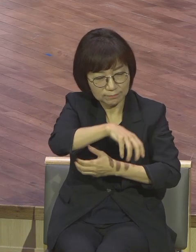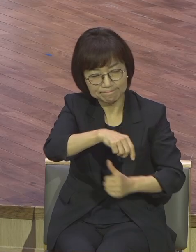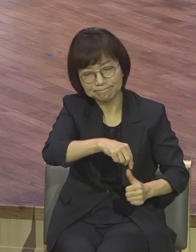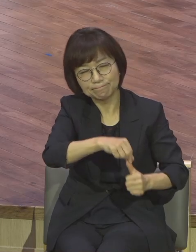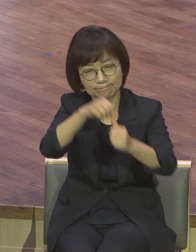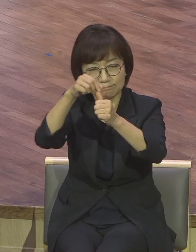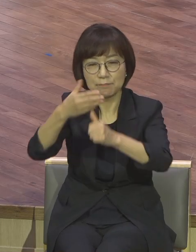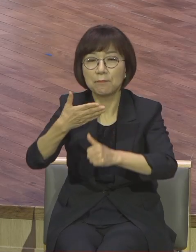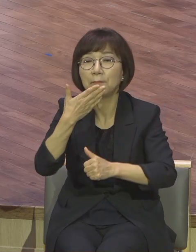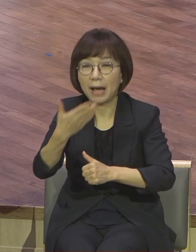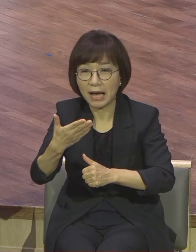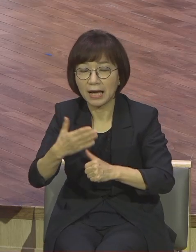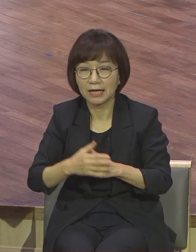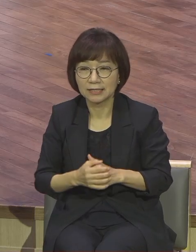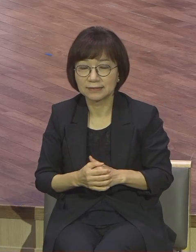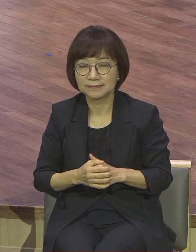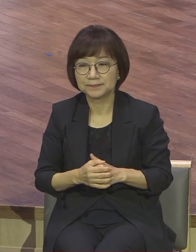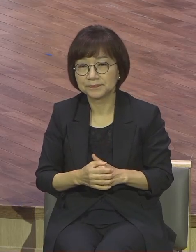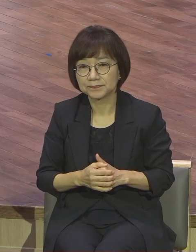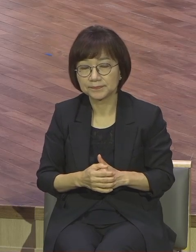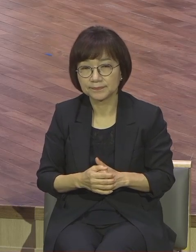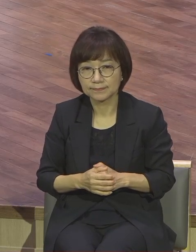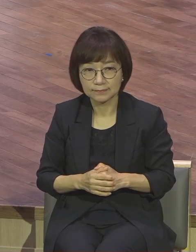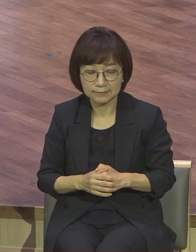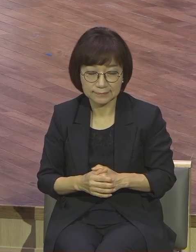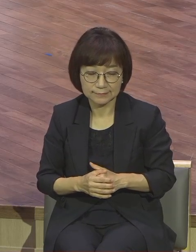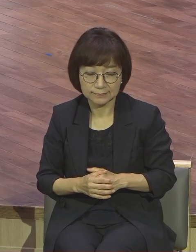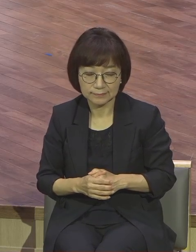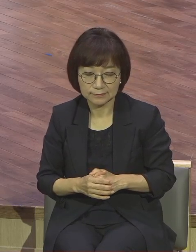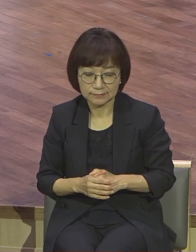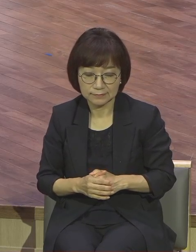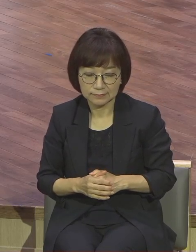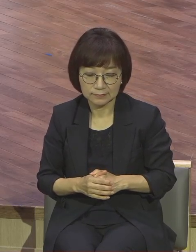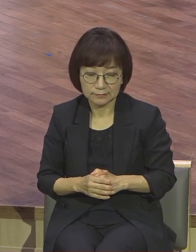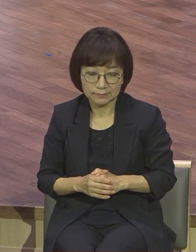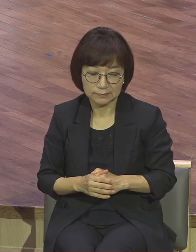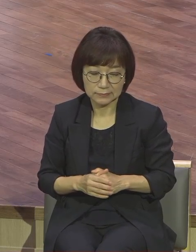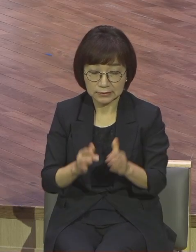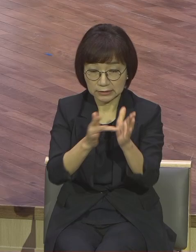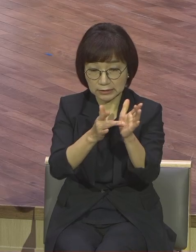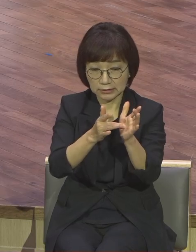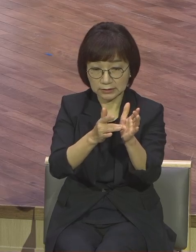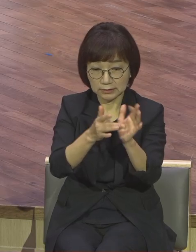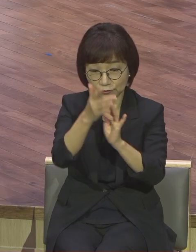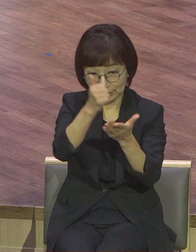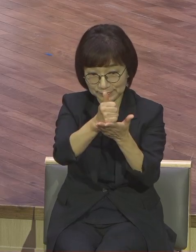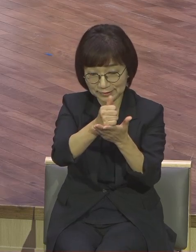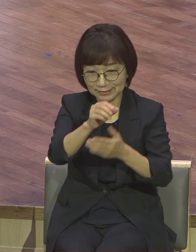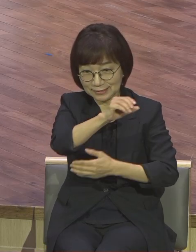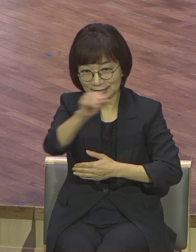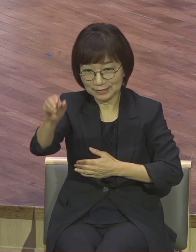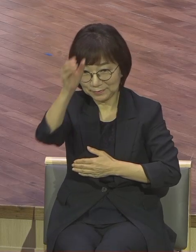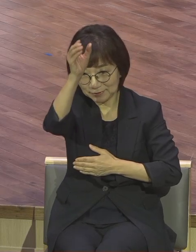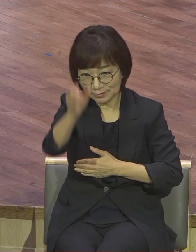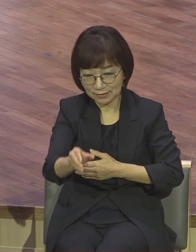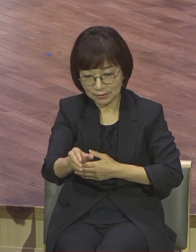예수님께서는 이제 이 십자가 대소가 부활의 포금을 가지고 우리에게 2, 3, 7 나라